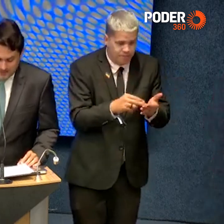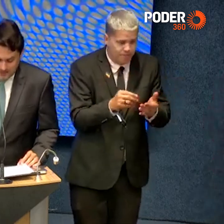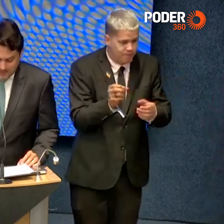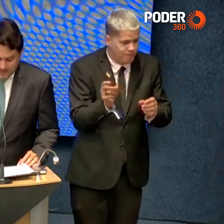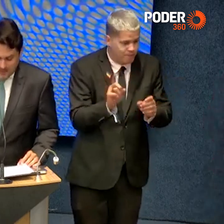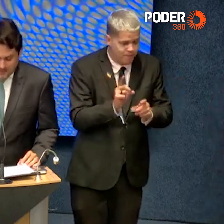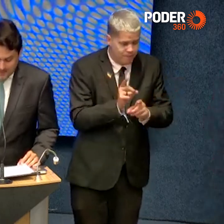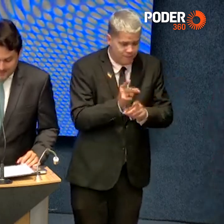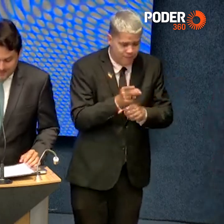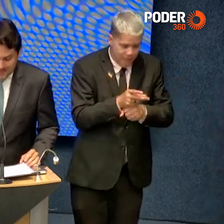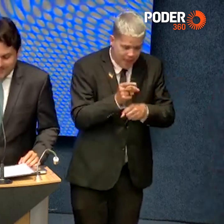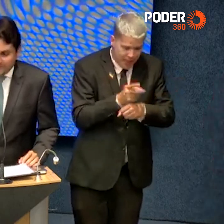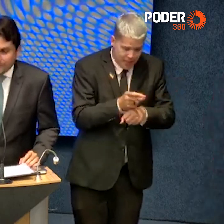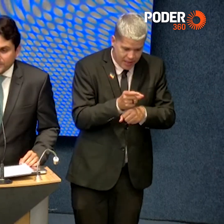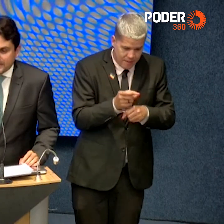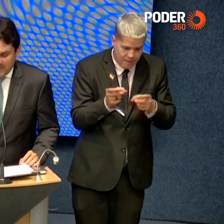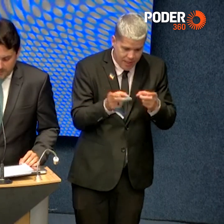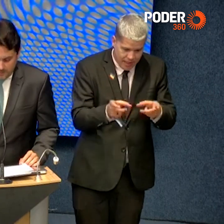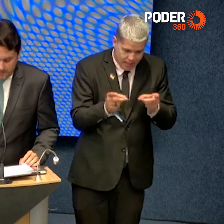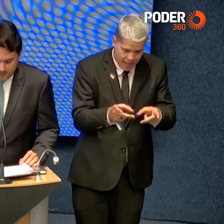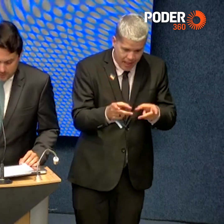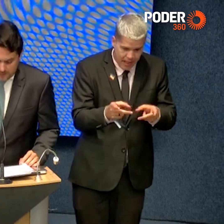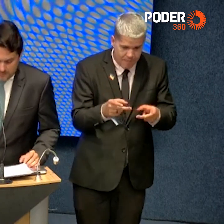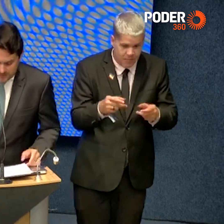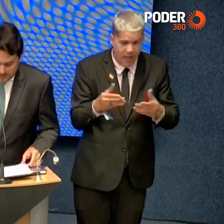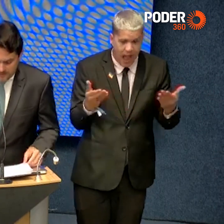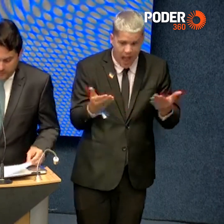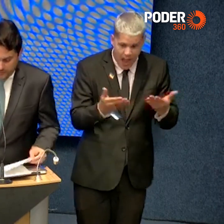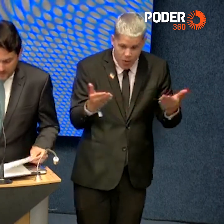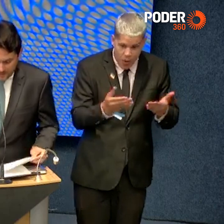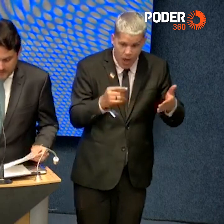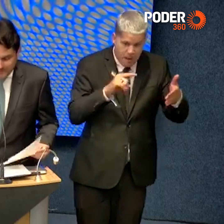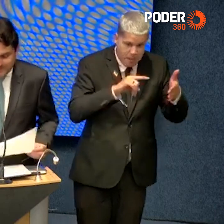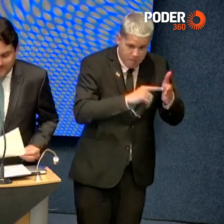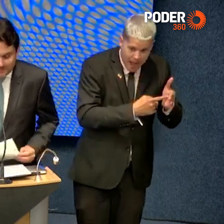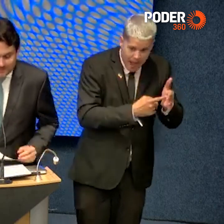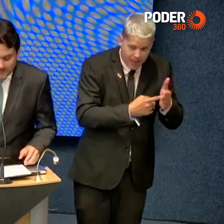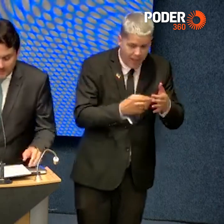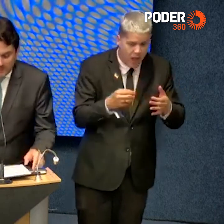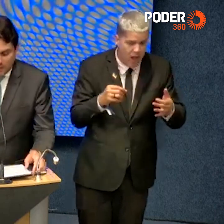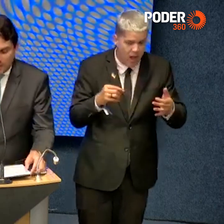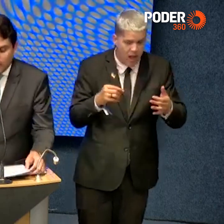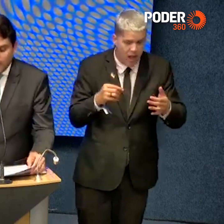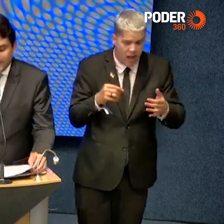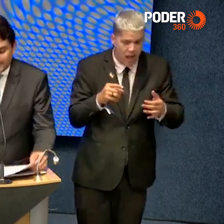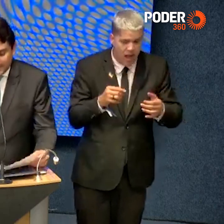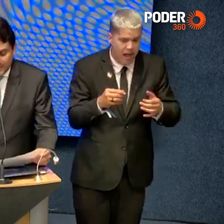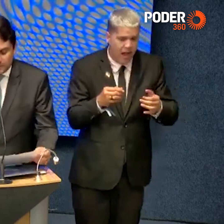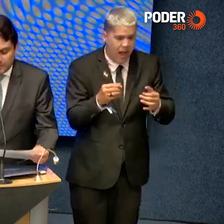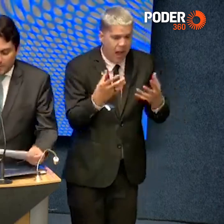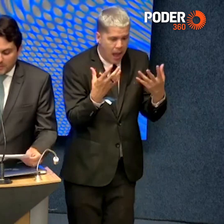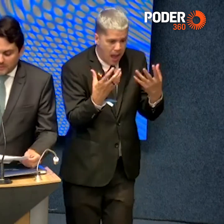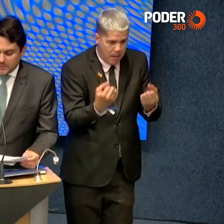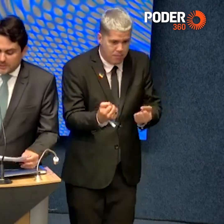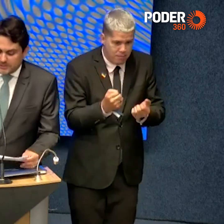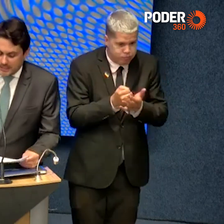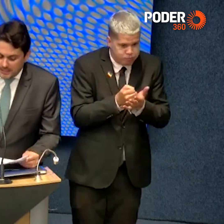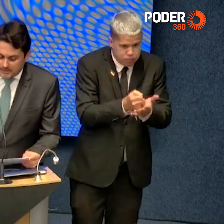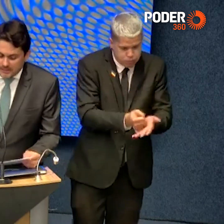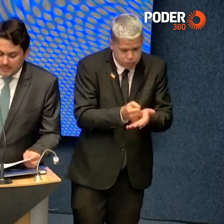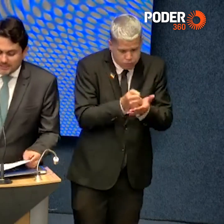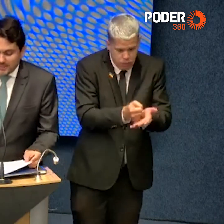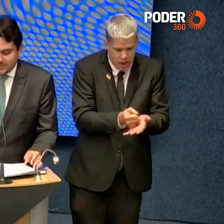intenção e a meta é reforçar o papel da empresa na oferta de cidadania como parceira dos programas